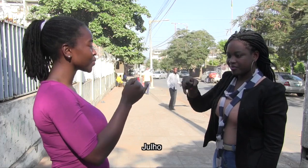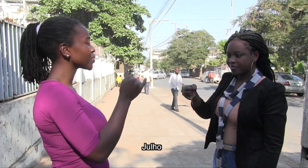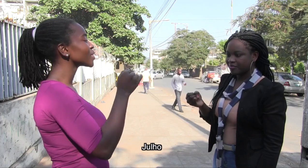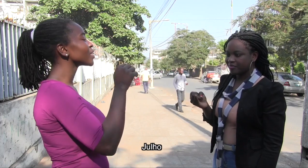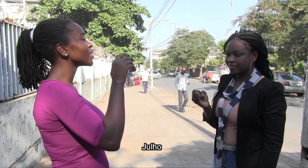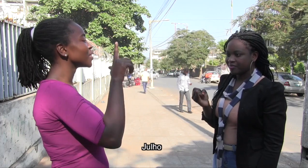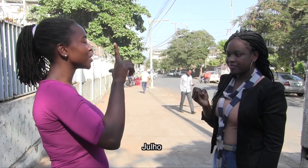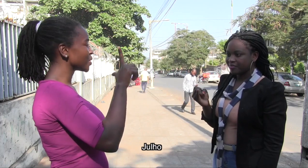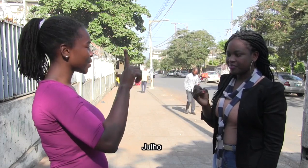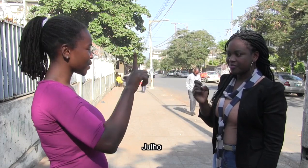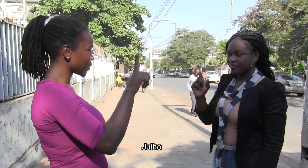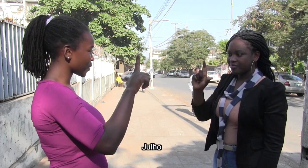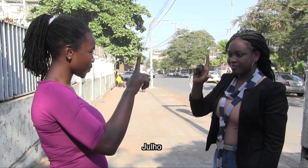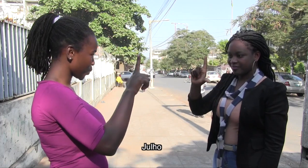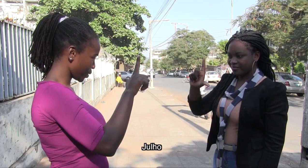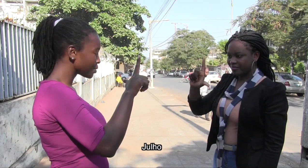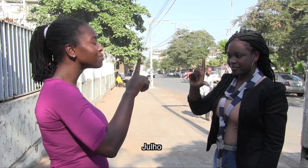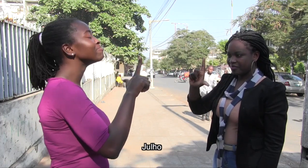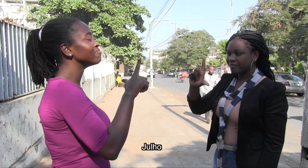Julho